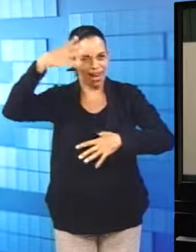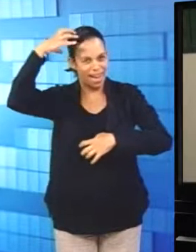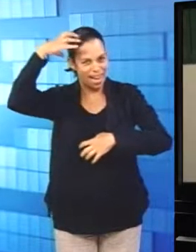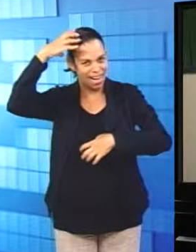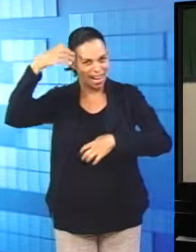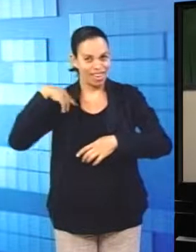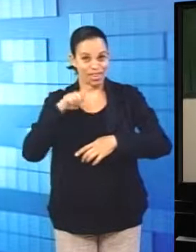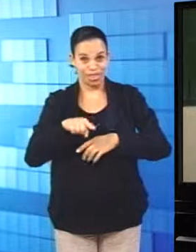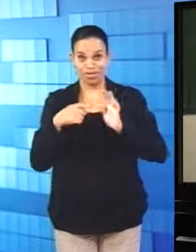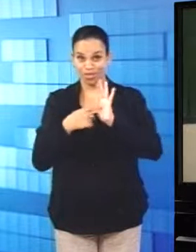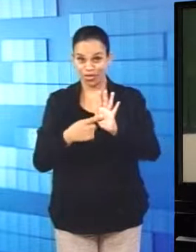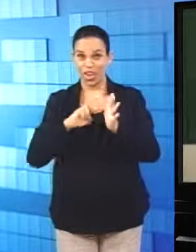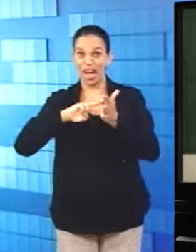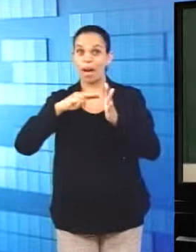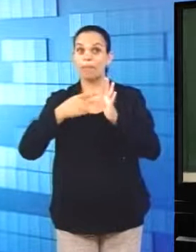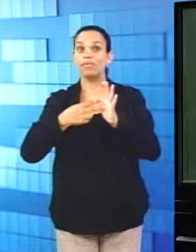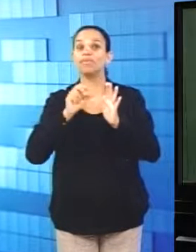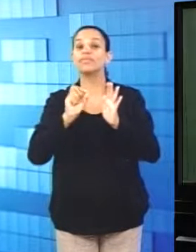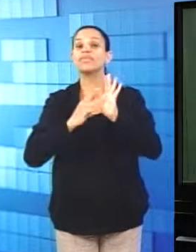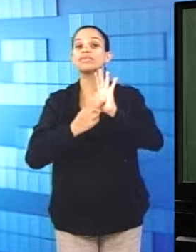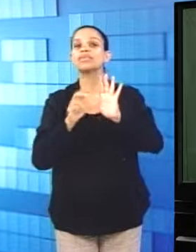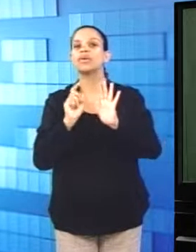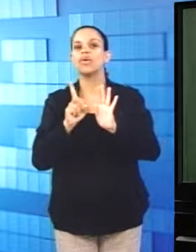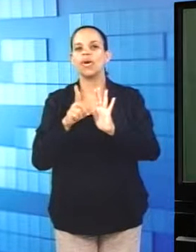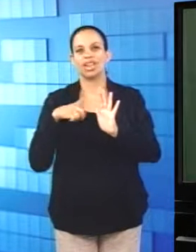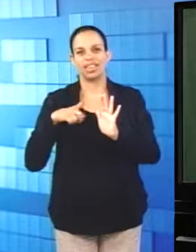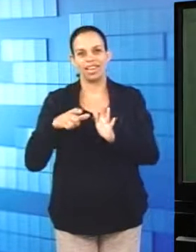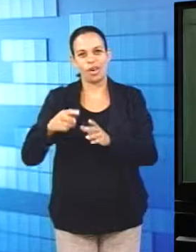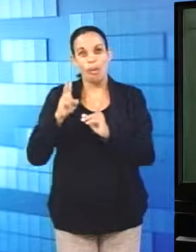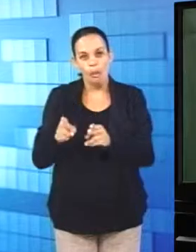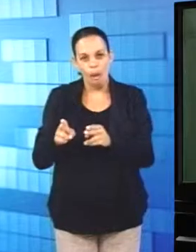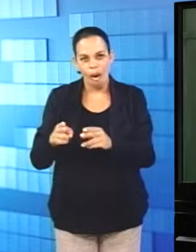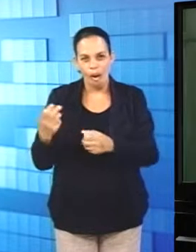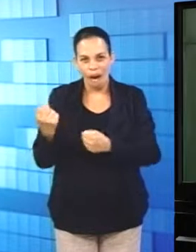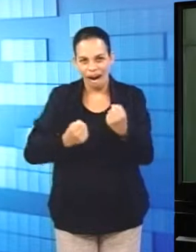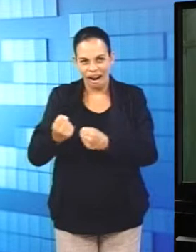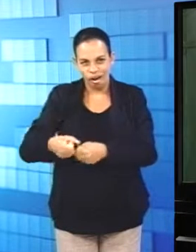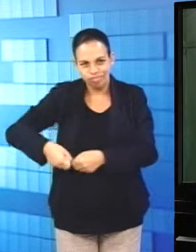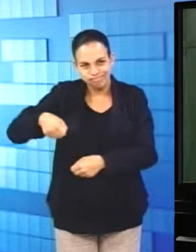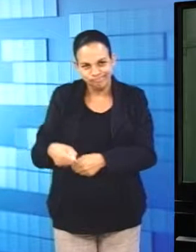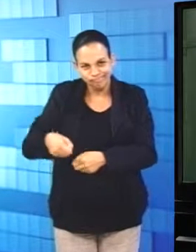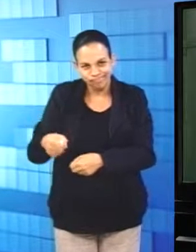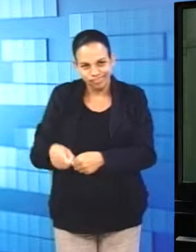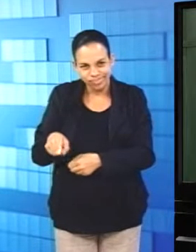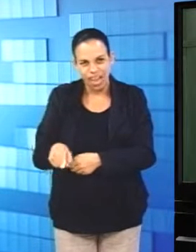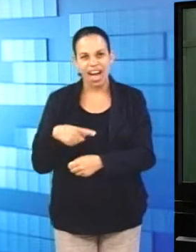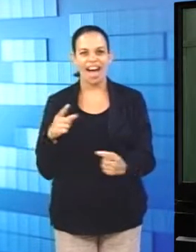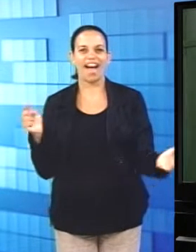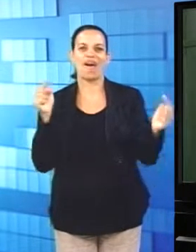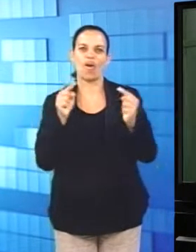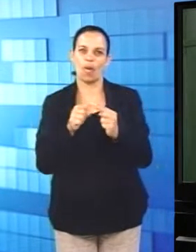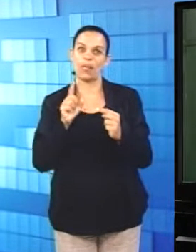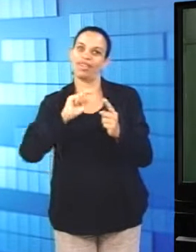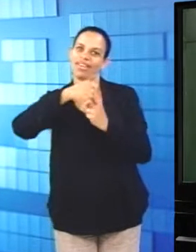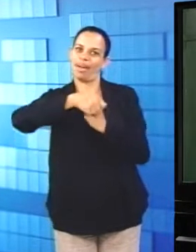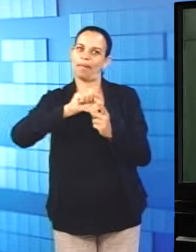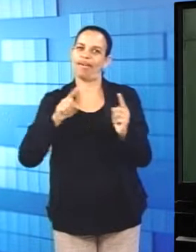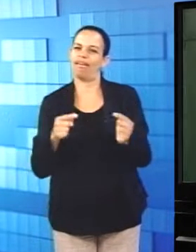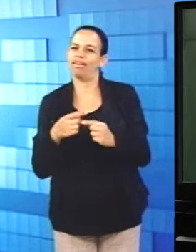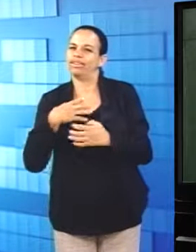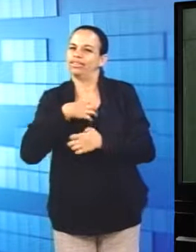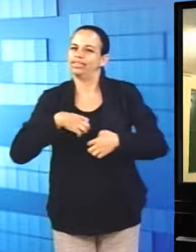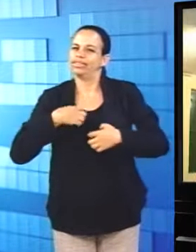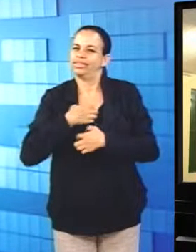de um macaco hidráulico, de costas para o caos e diante de um cacho de bananas, seja, talvez, a que mais gere